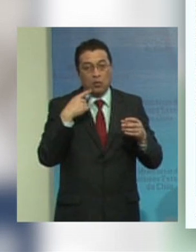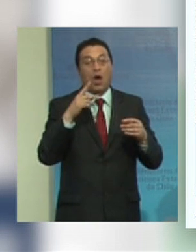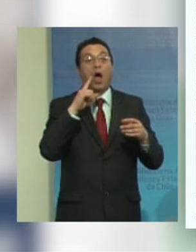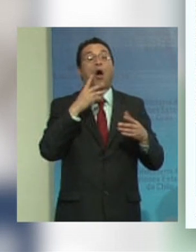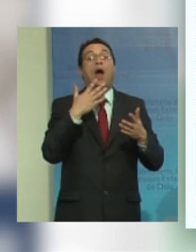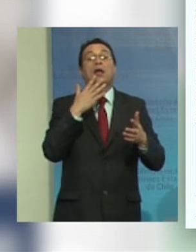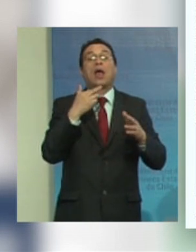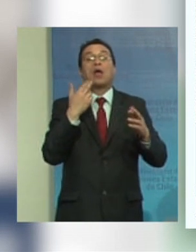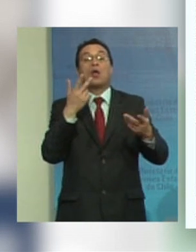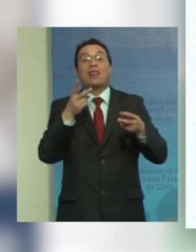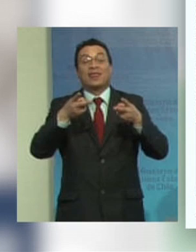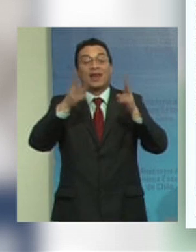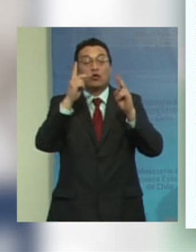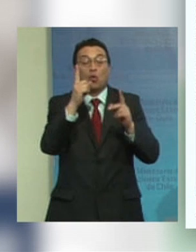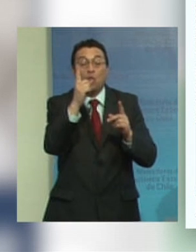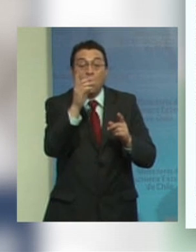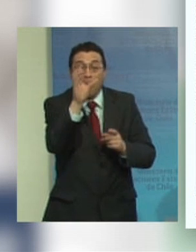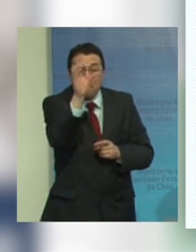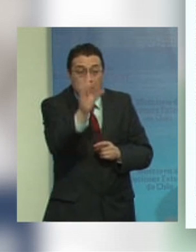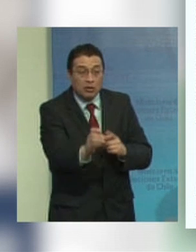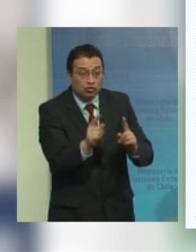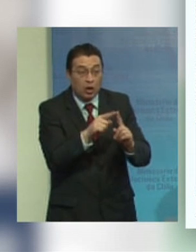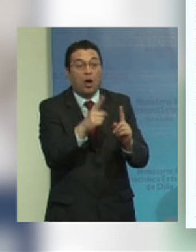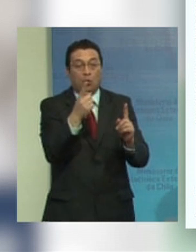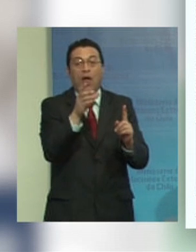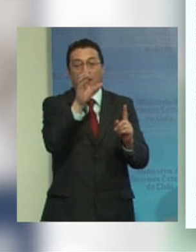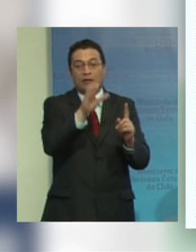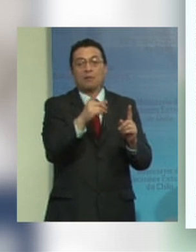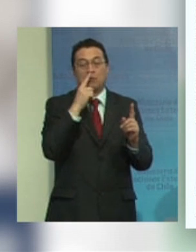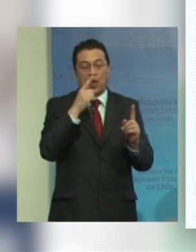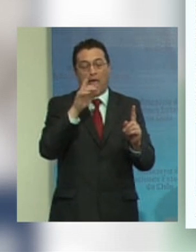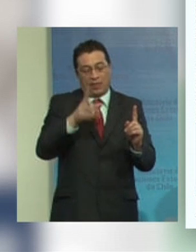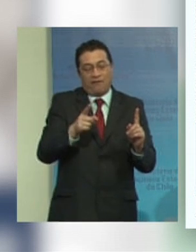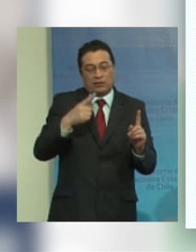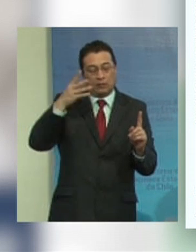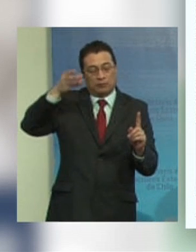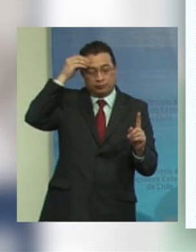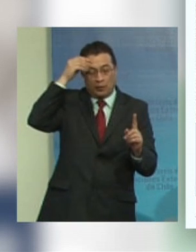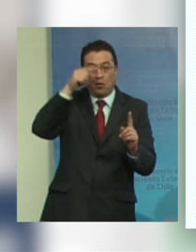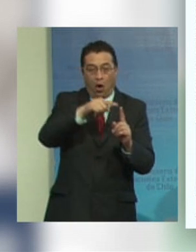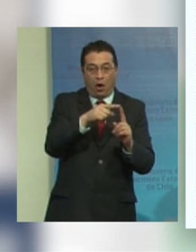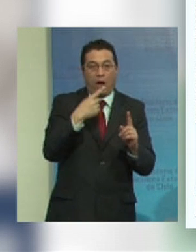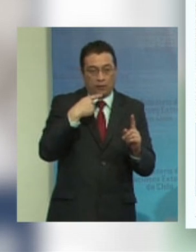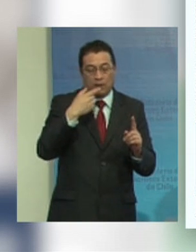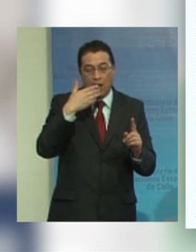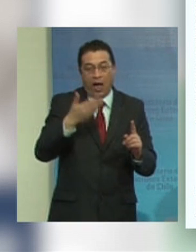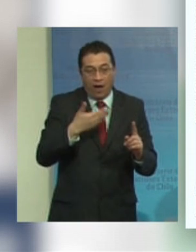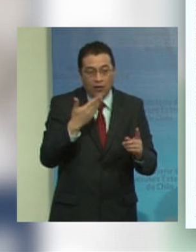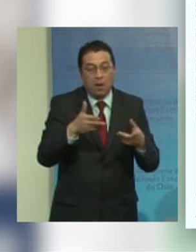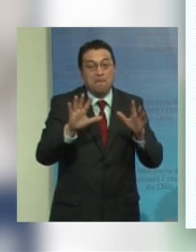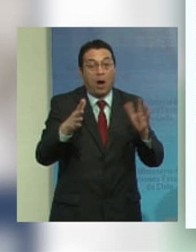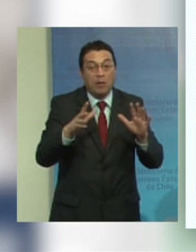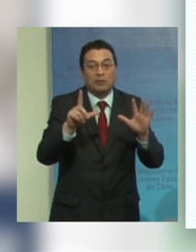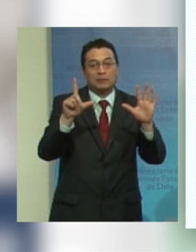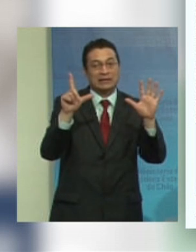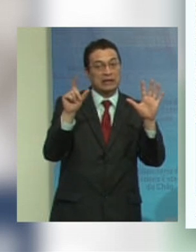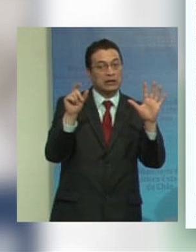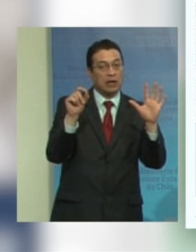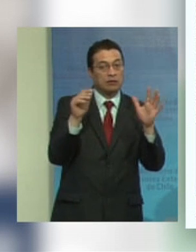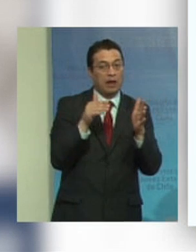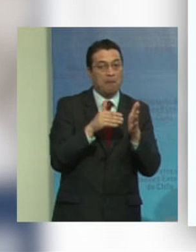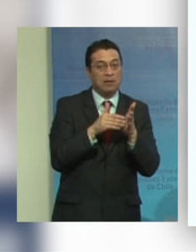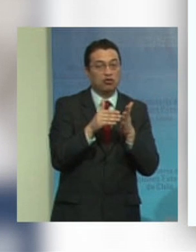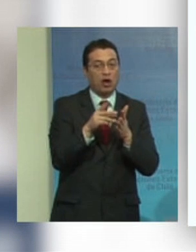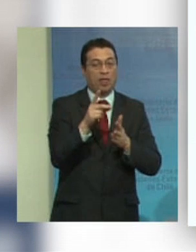violación de derechos de una sola persona eso ya es un tema a ser considerado pero aquí estamos hablando de por lo menos 70 millones de